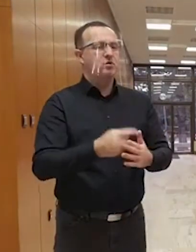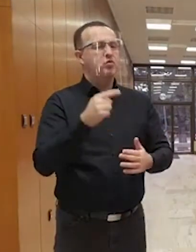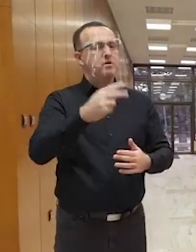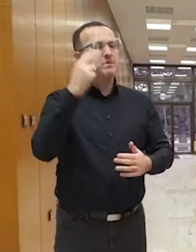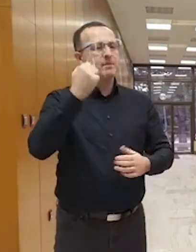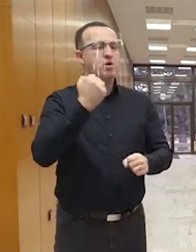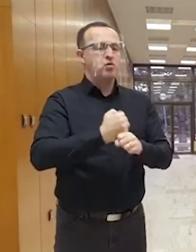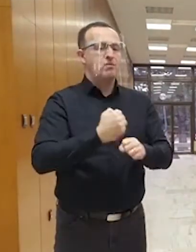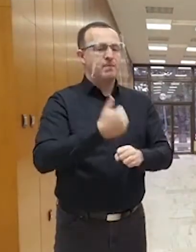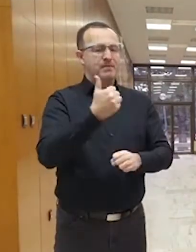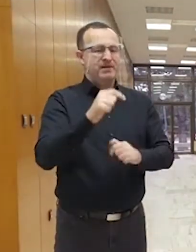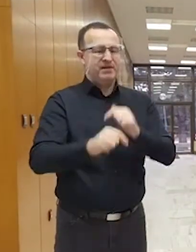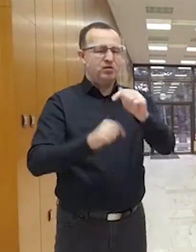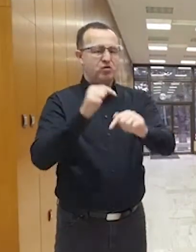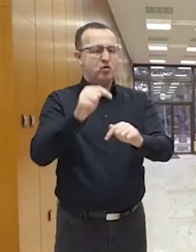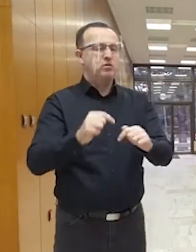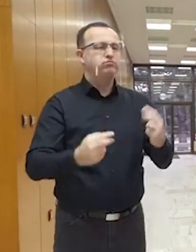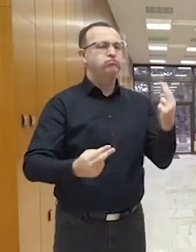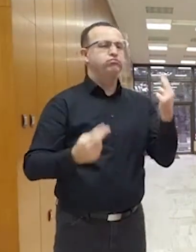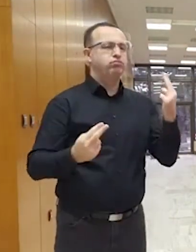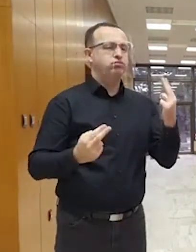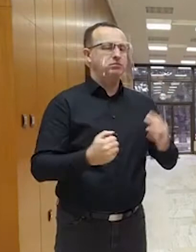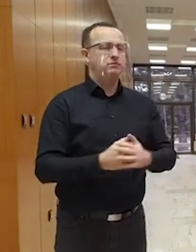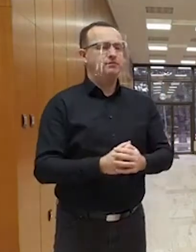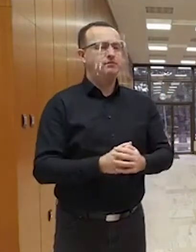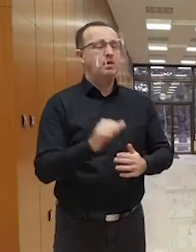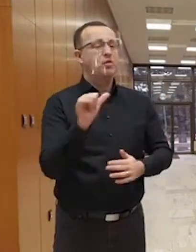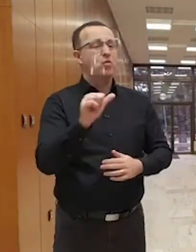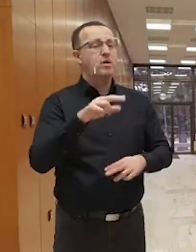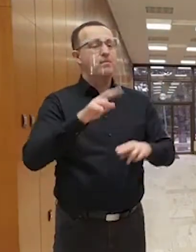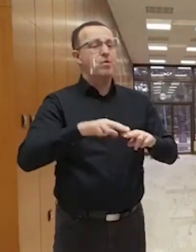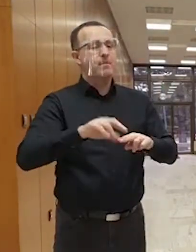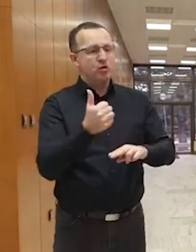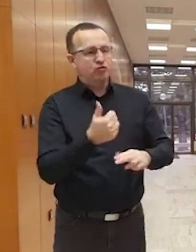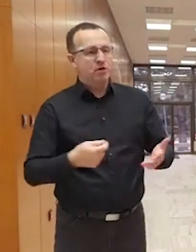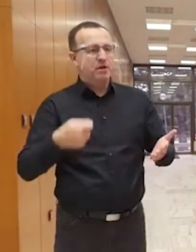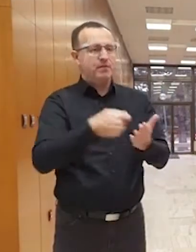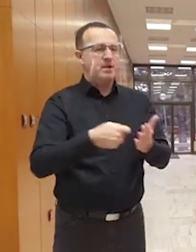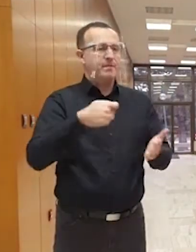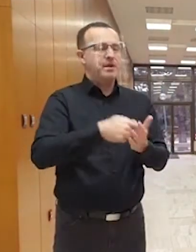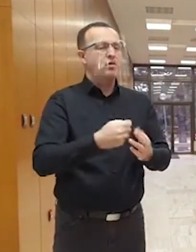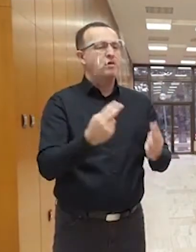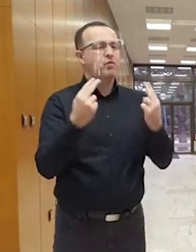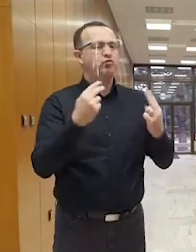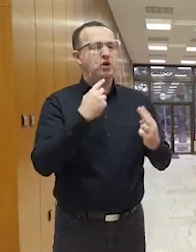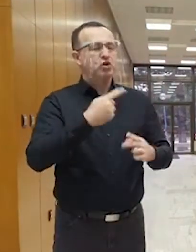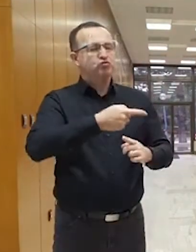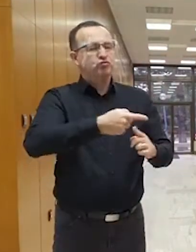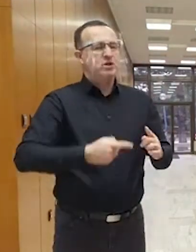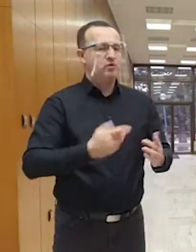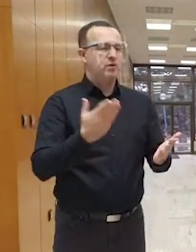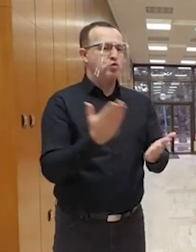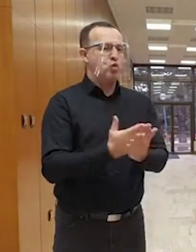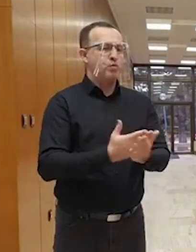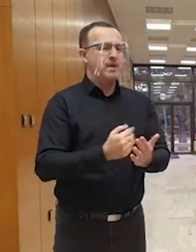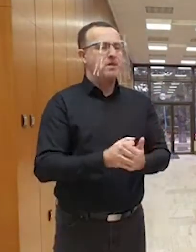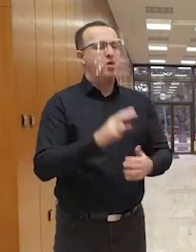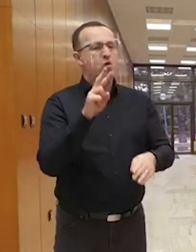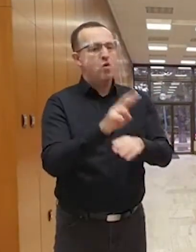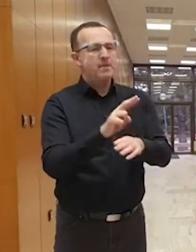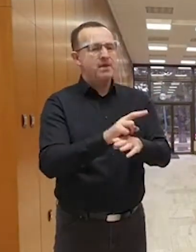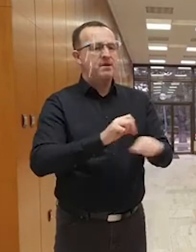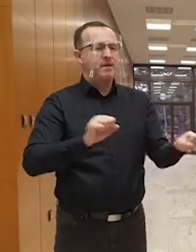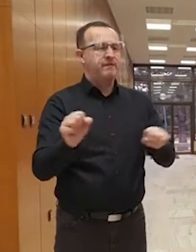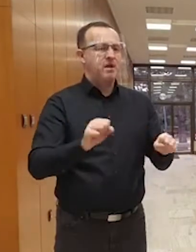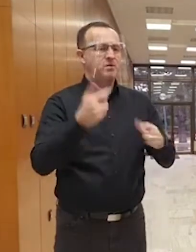prvý krok, ale zásadný, na ktorý budú nadväzovať ďalšie dôležité čiastkové dokumenty a opatrenia